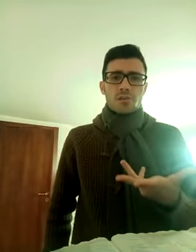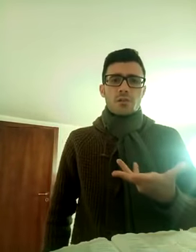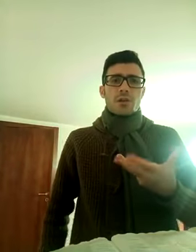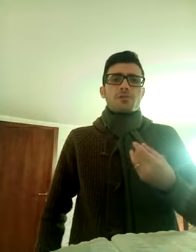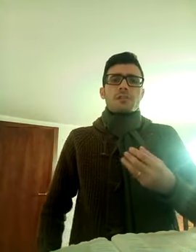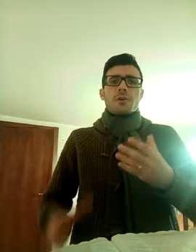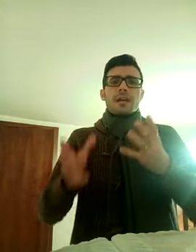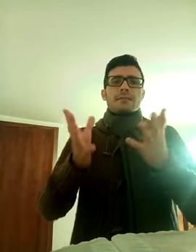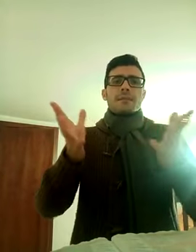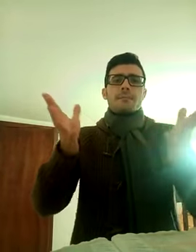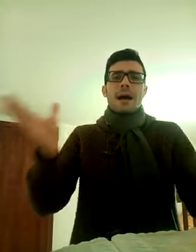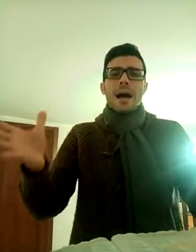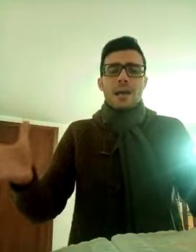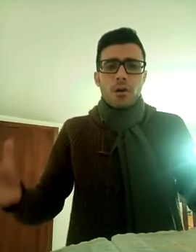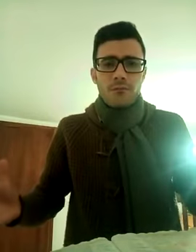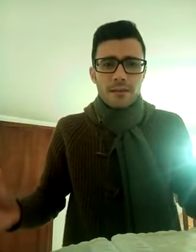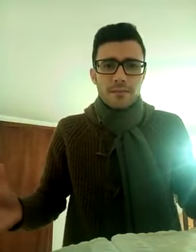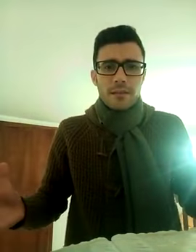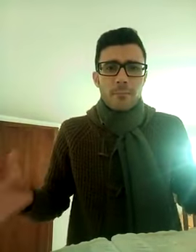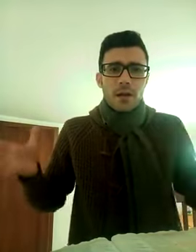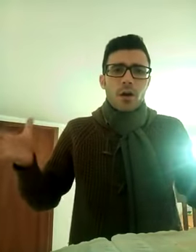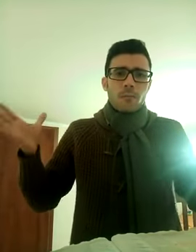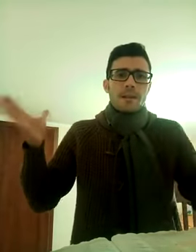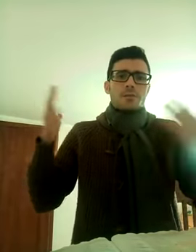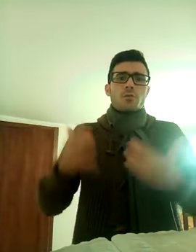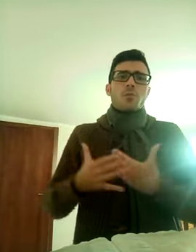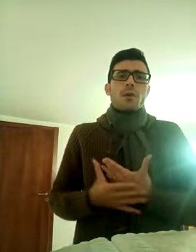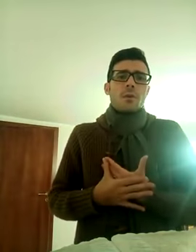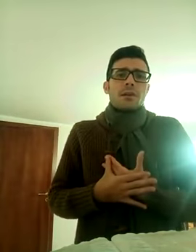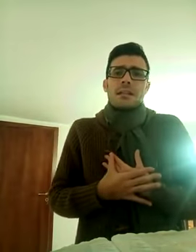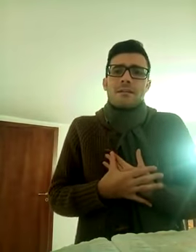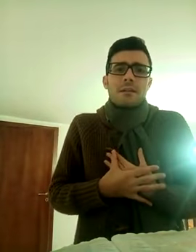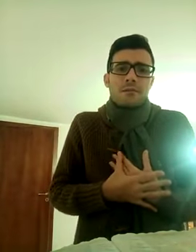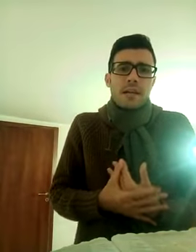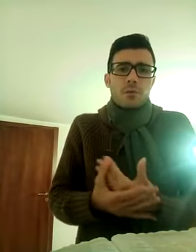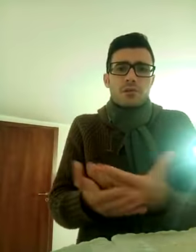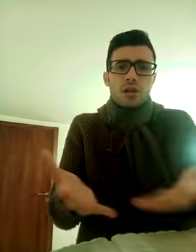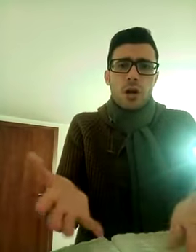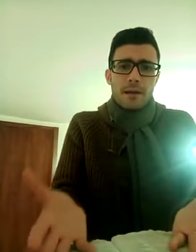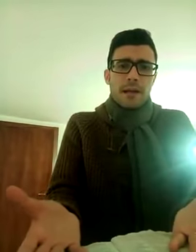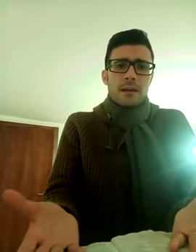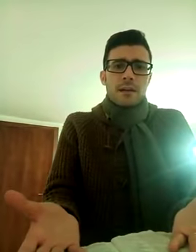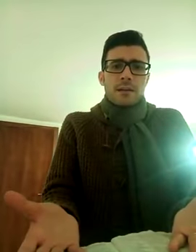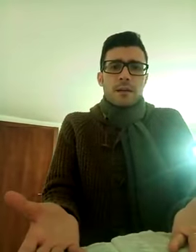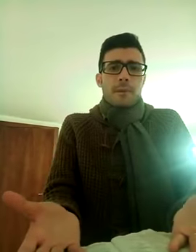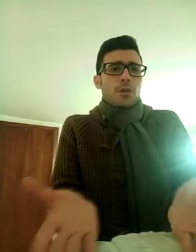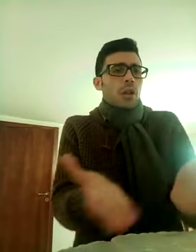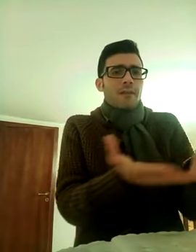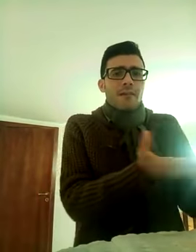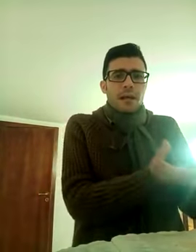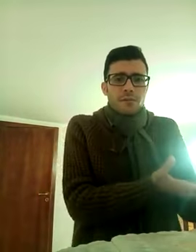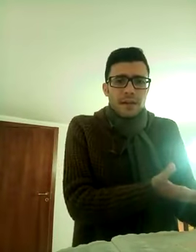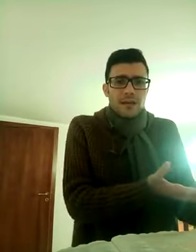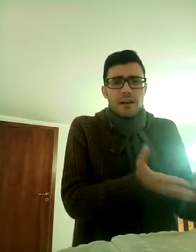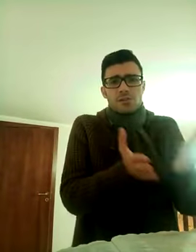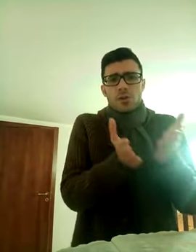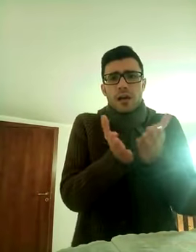Signore, non si volette mai convertire, però nel suo cuore lui chiedeva di fare questa opera, però non aveva la fede, aveva solo